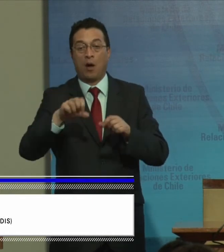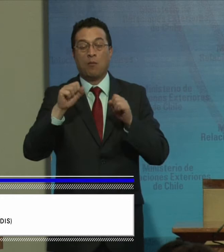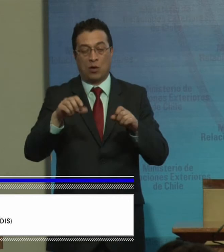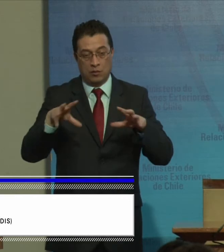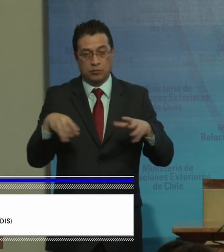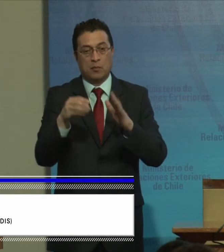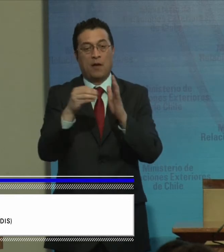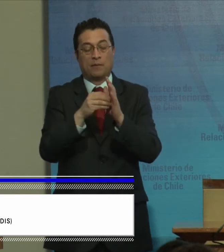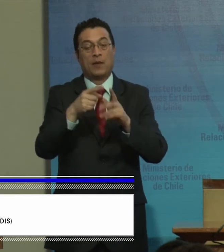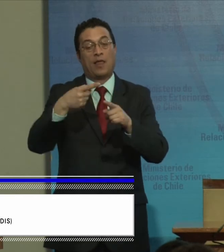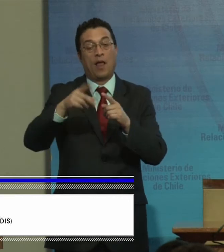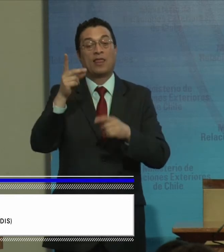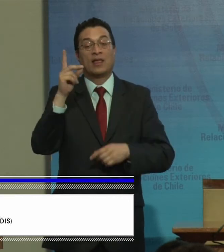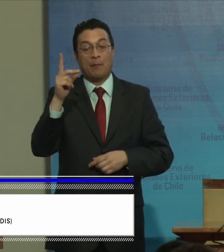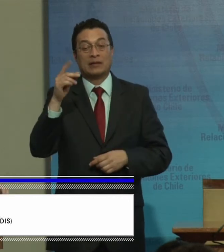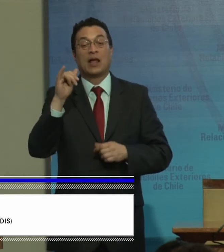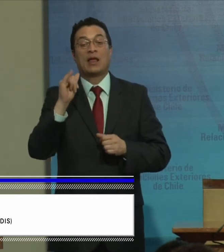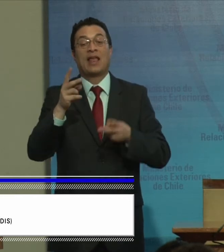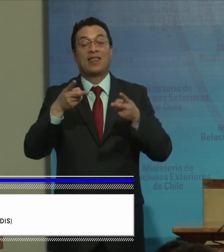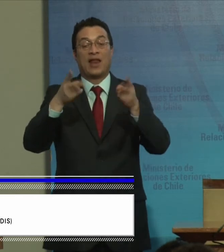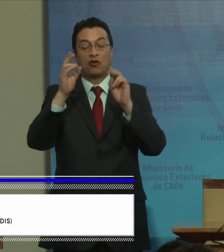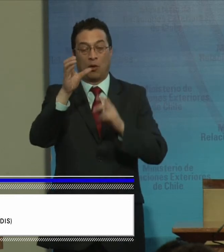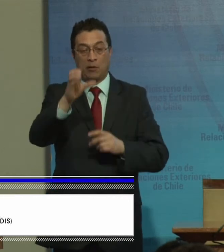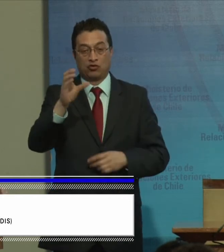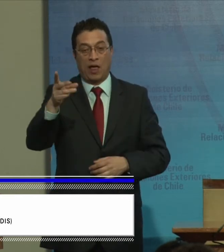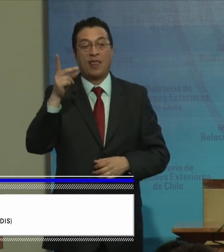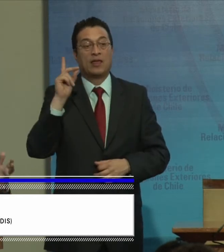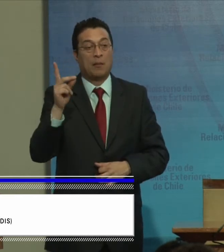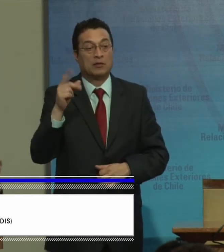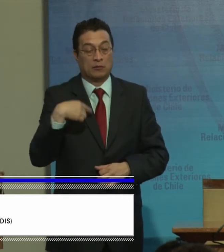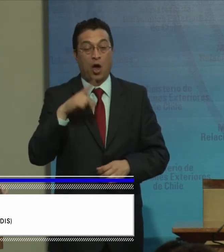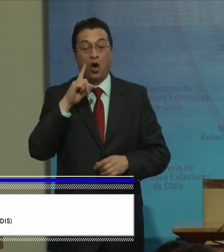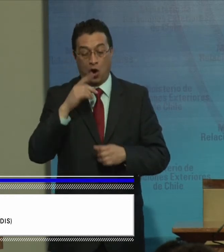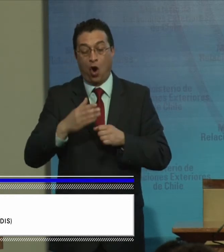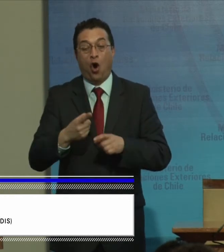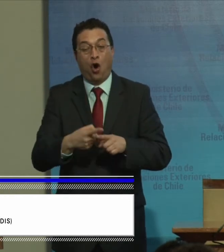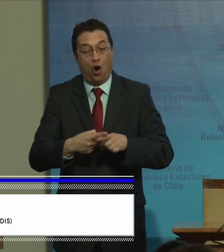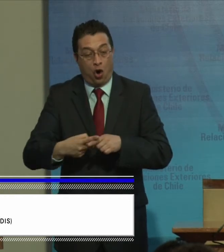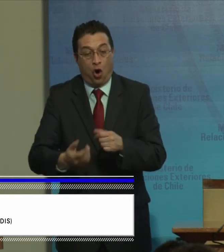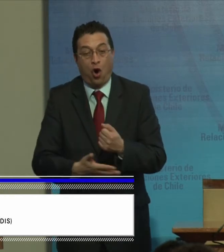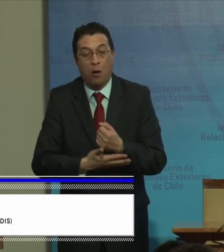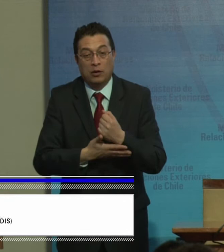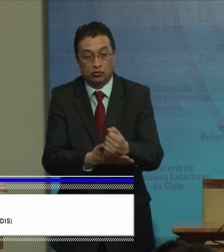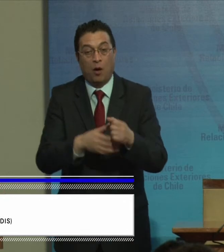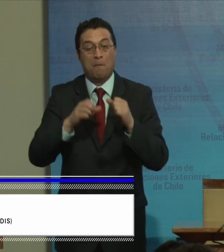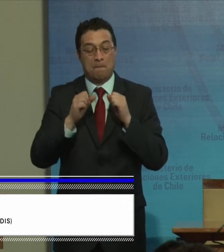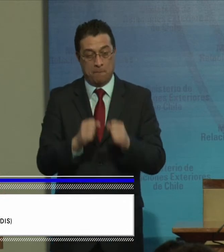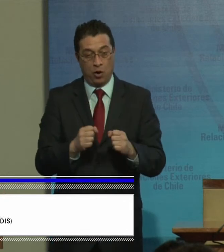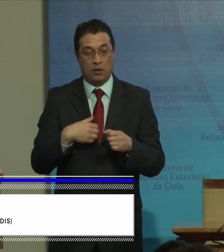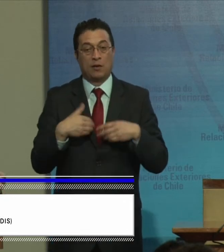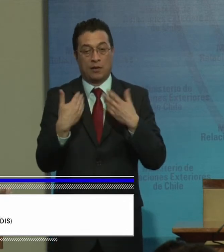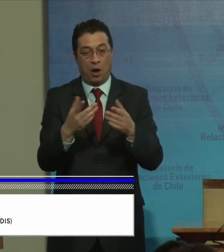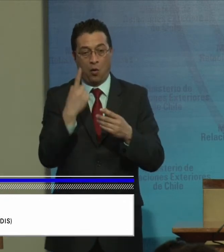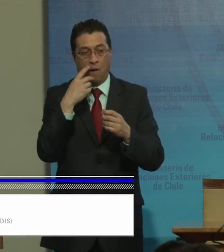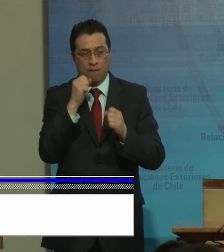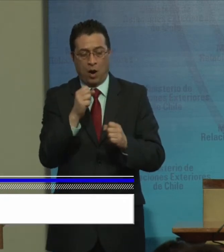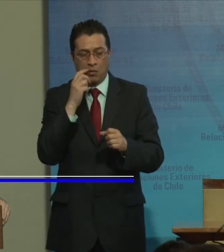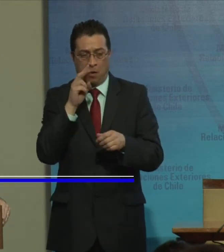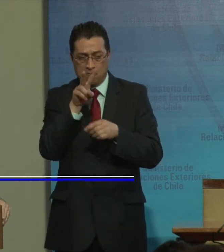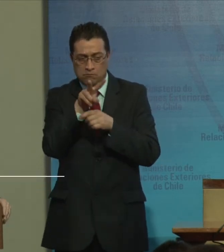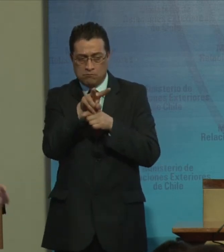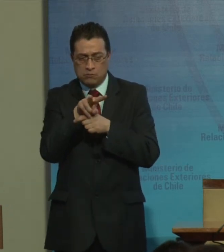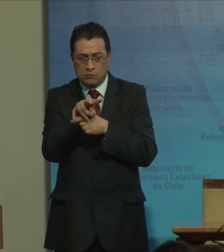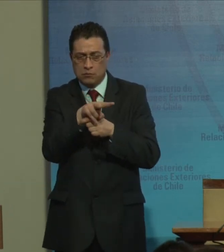la variable discapacidad y derechos de personas con discapacidad, porque con cooperación vamos a poder hacer un buen monitoreo